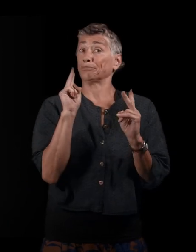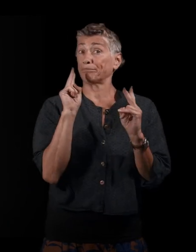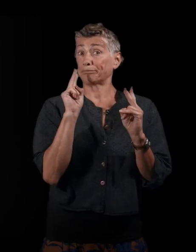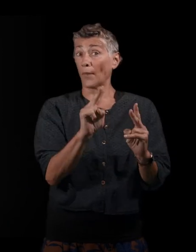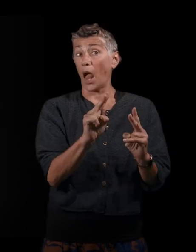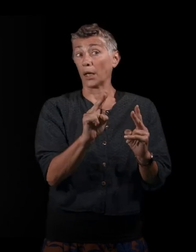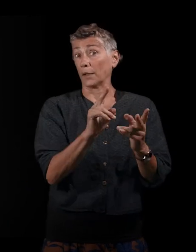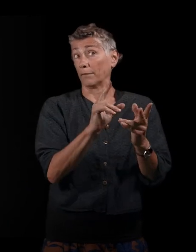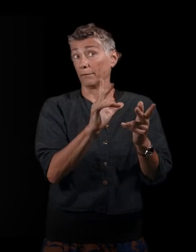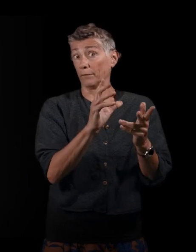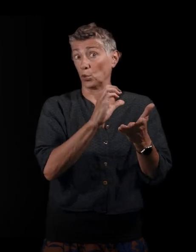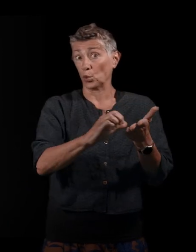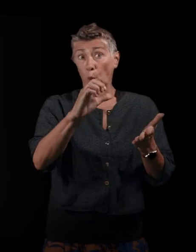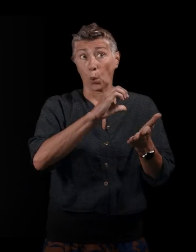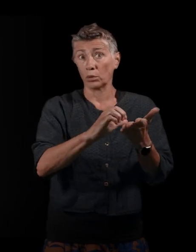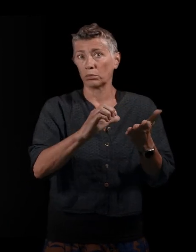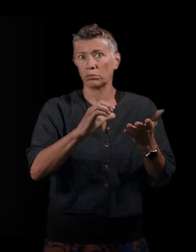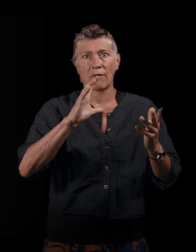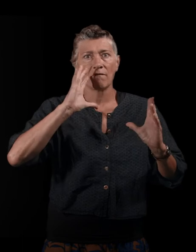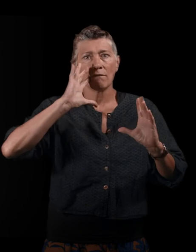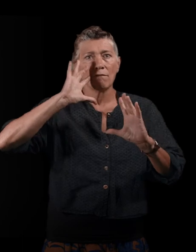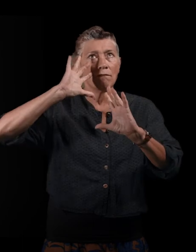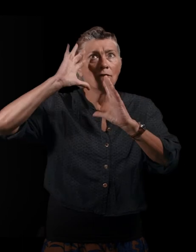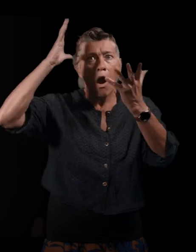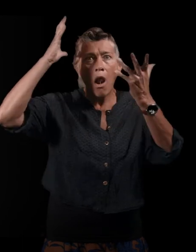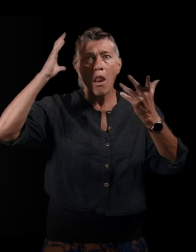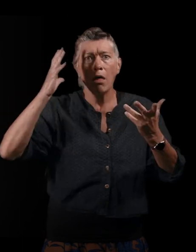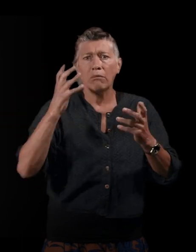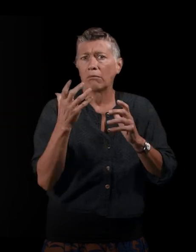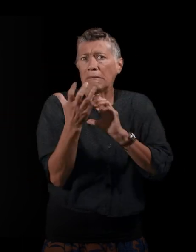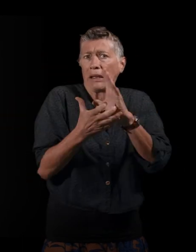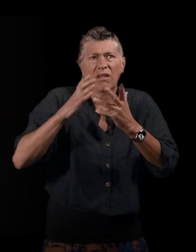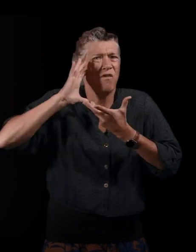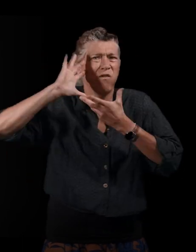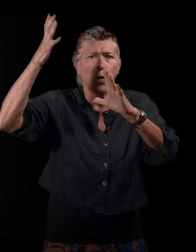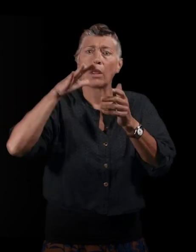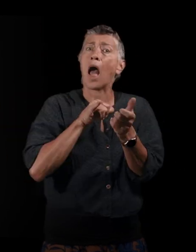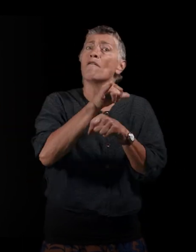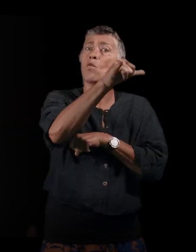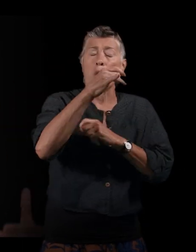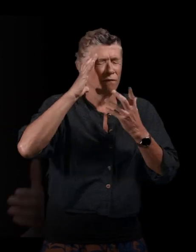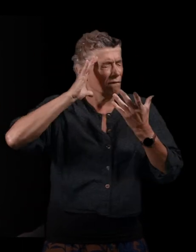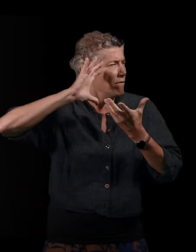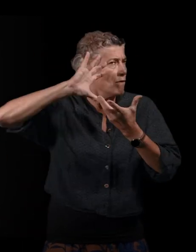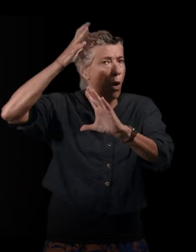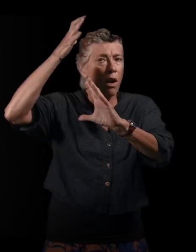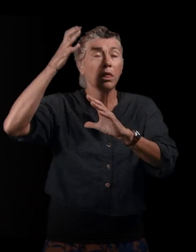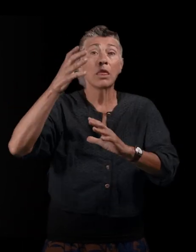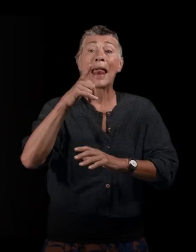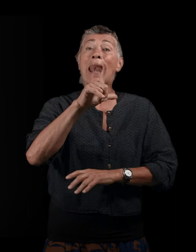Toulouse, folle. Vraiment, elle a une crise de folie dans l'avion. Léla, qui est très vieille,